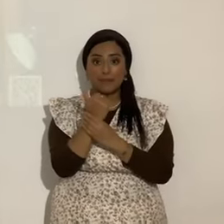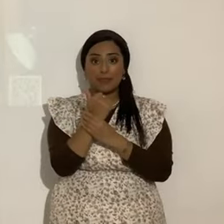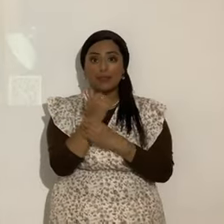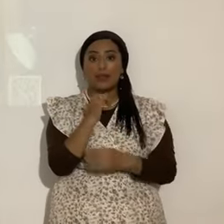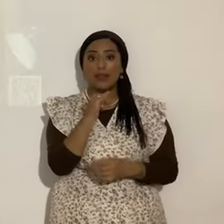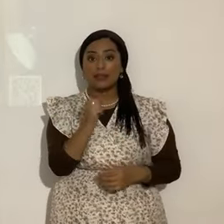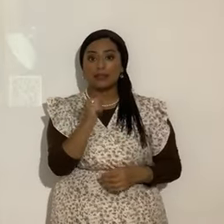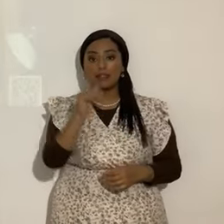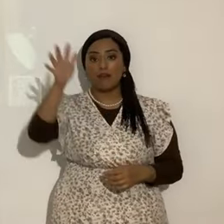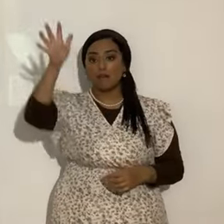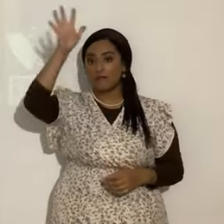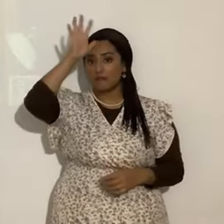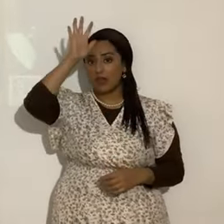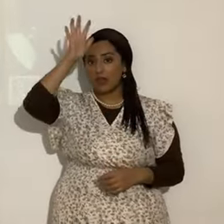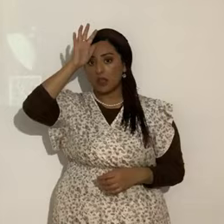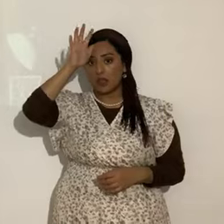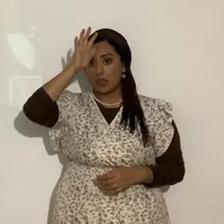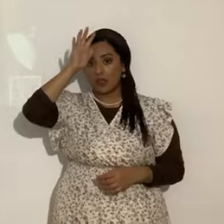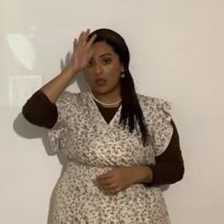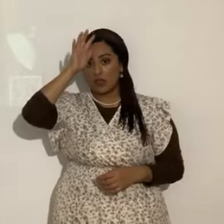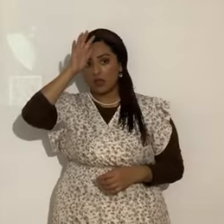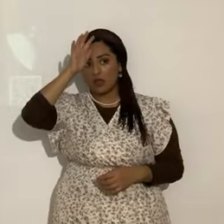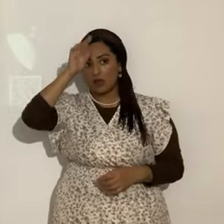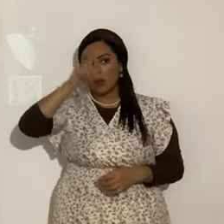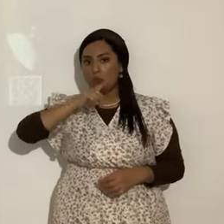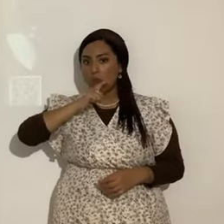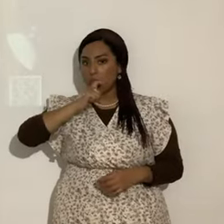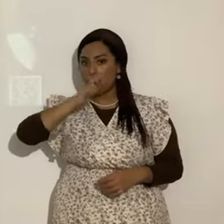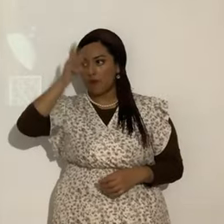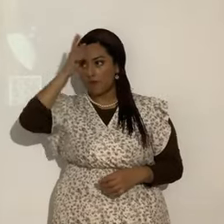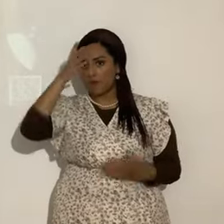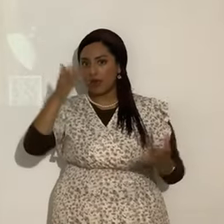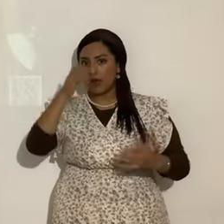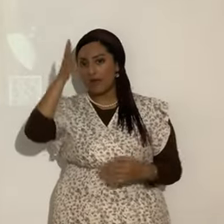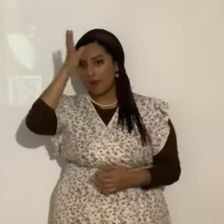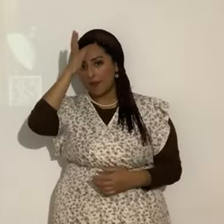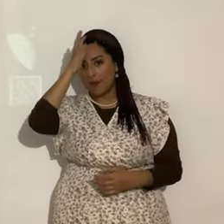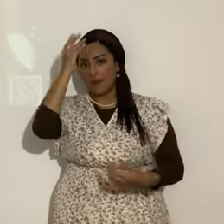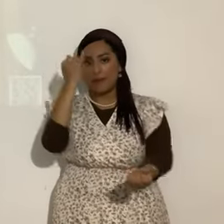de... ¿De quién? De Isaac. ¿Sí?